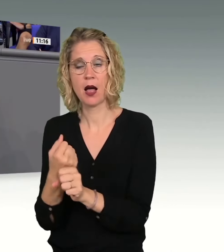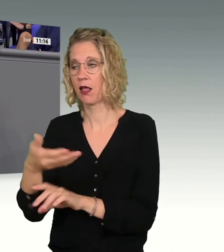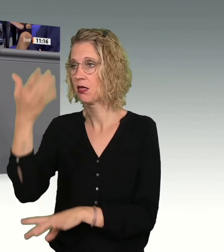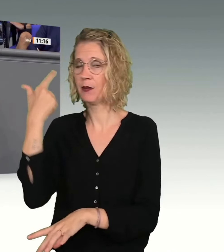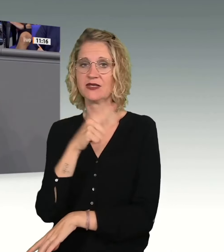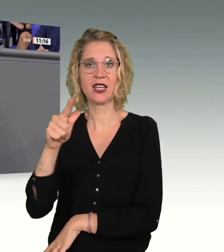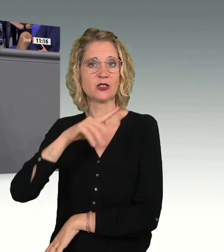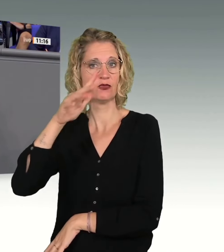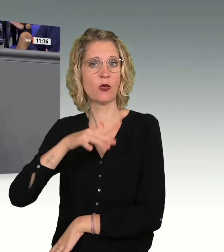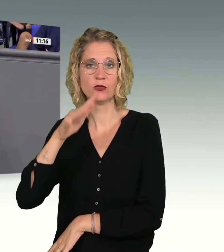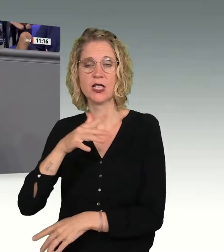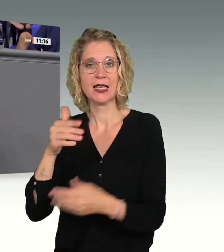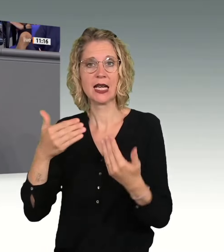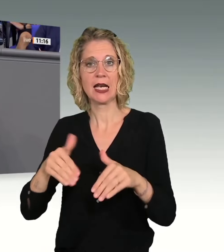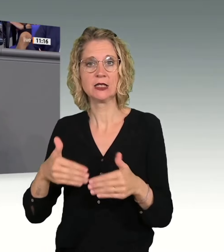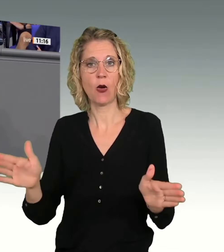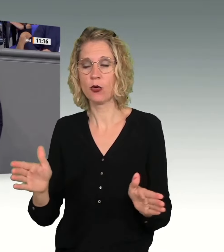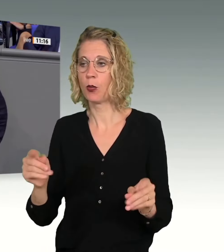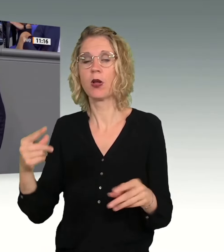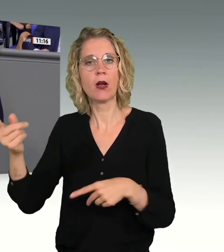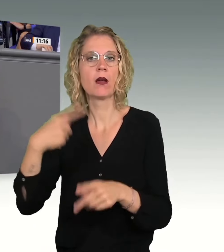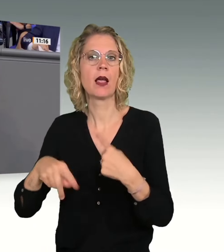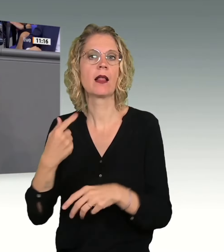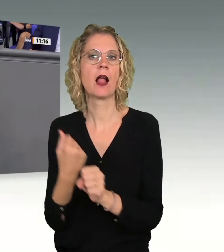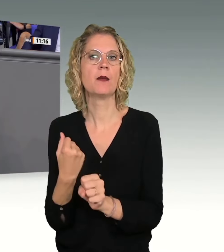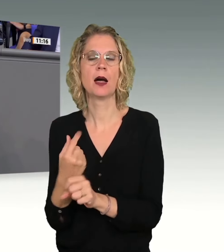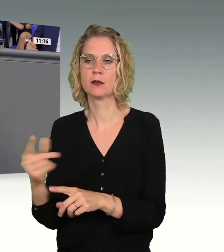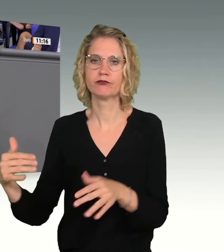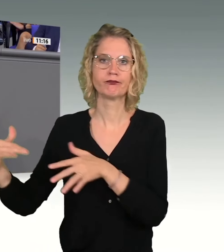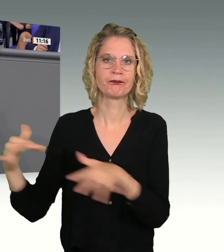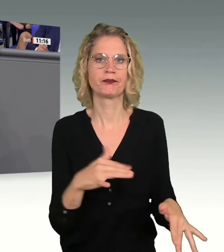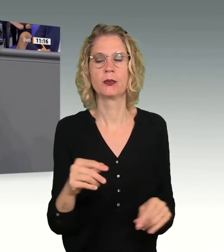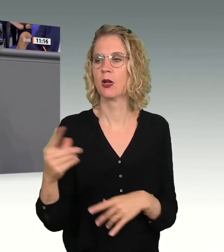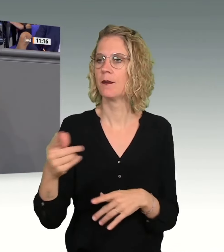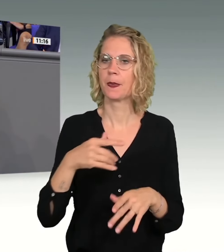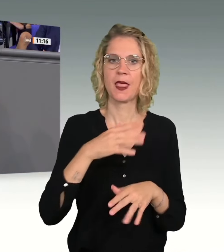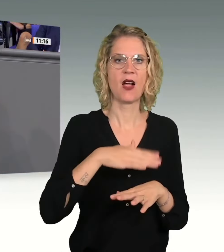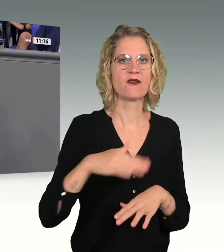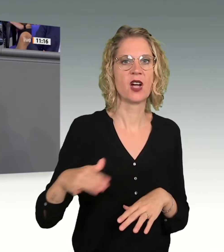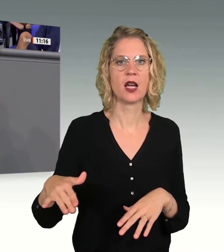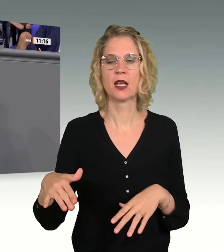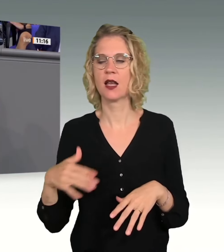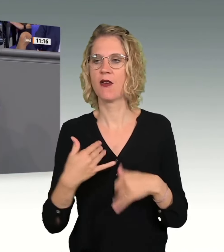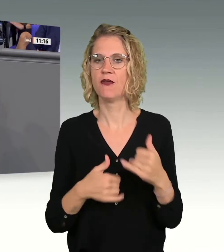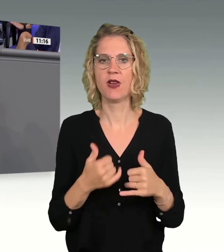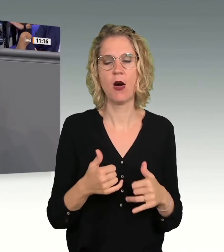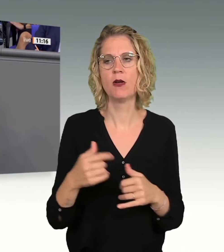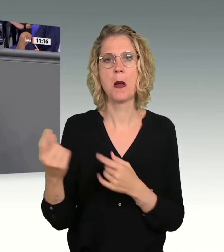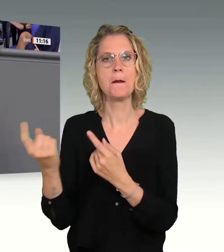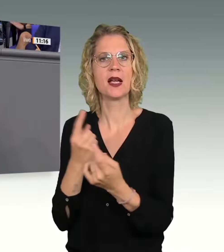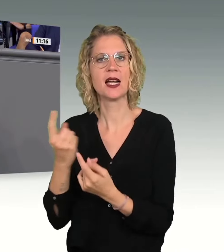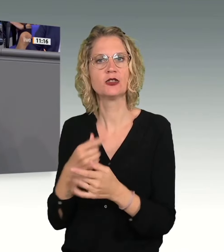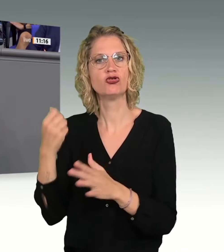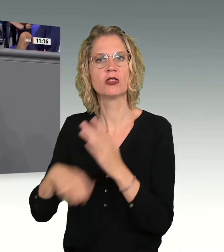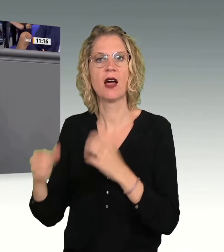2015. Sie haben damit Frauen und Kinder migrantischen Straftätern zum Fraß vorgeworfen und tun jetzt so, als